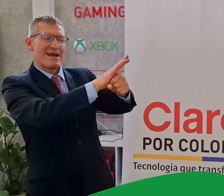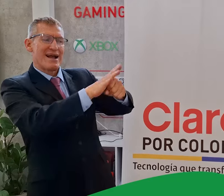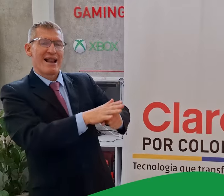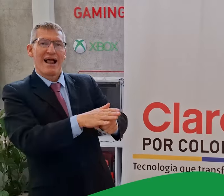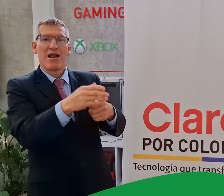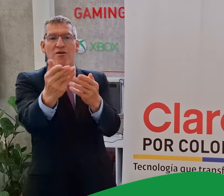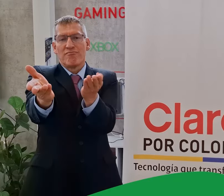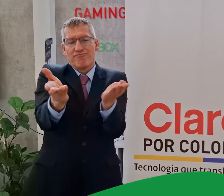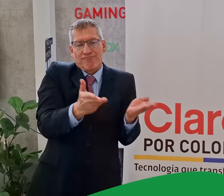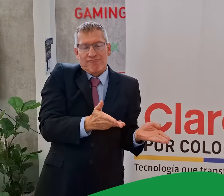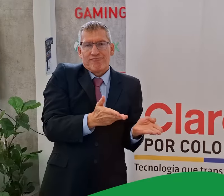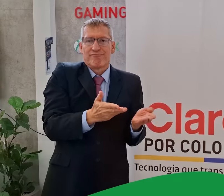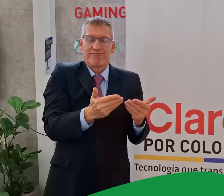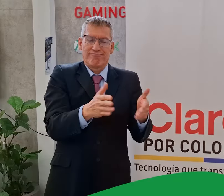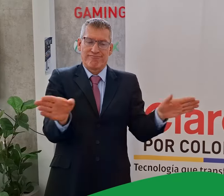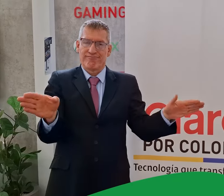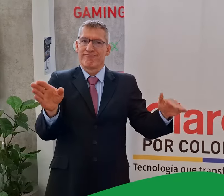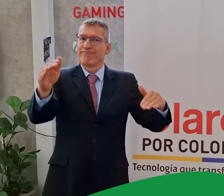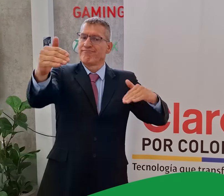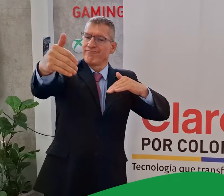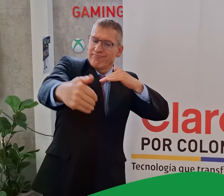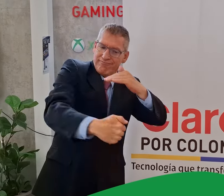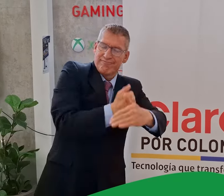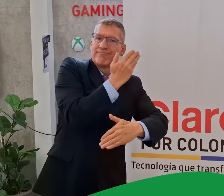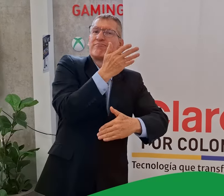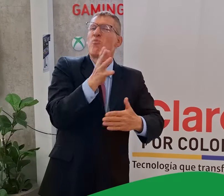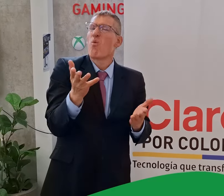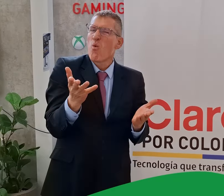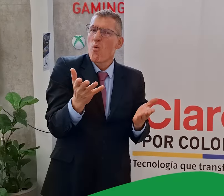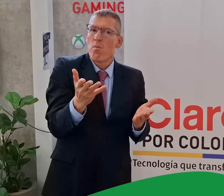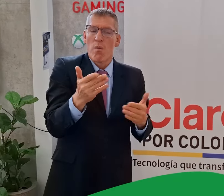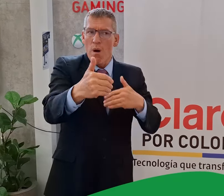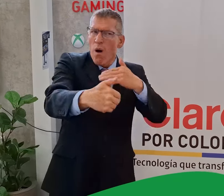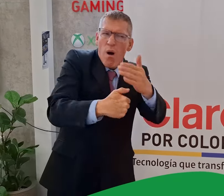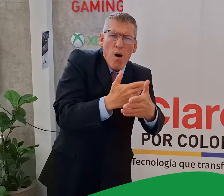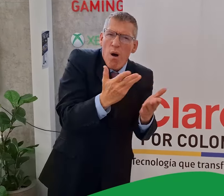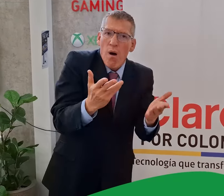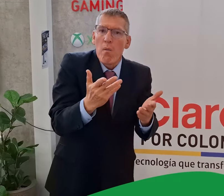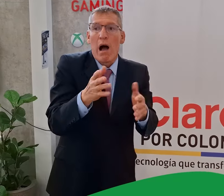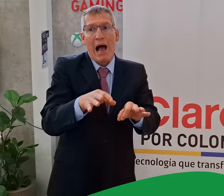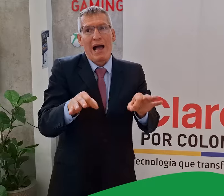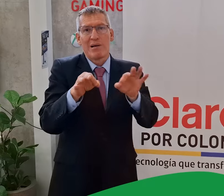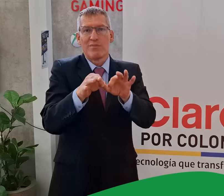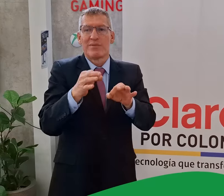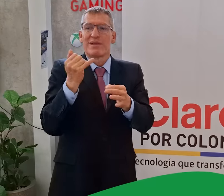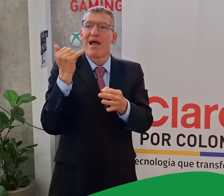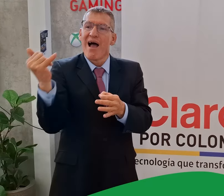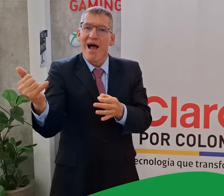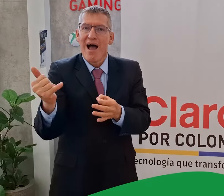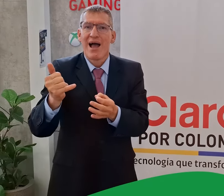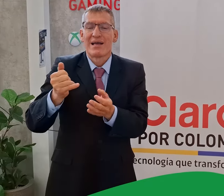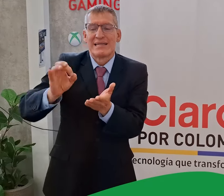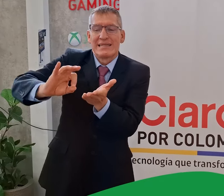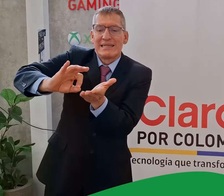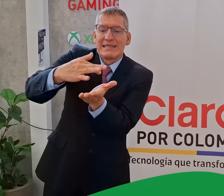Sabemos que en Claro podemos acceder a la comunicación por medio de servir, en donde